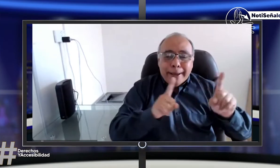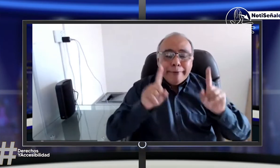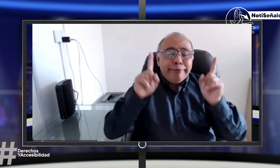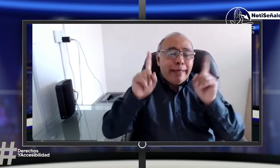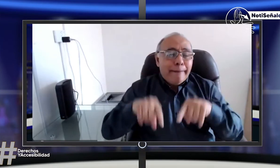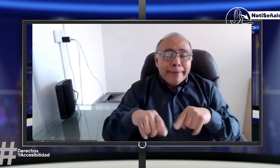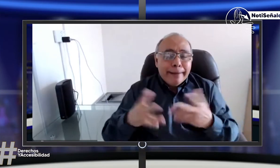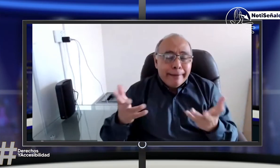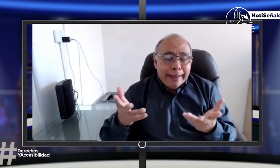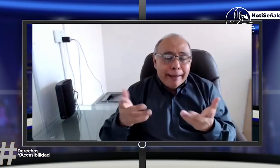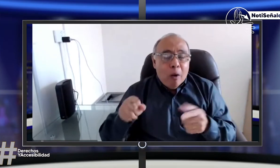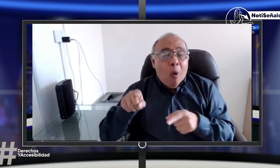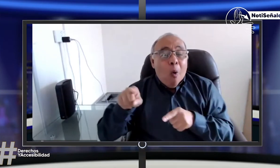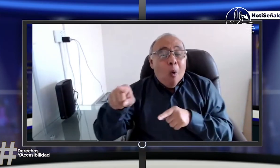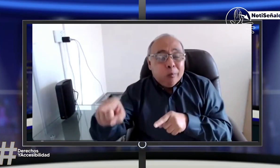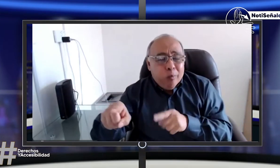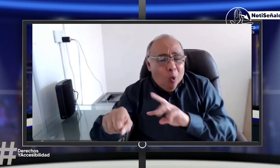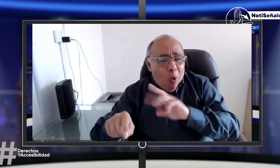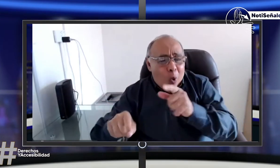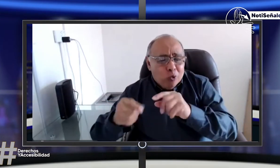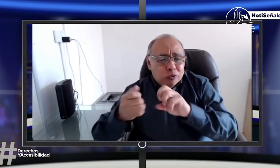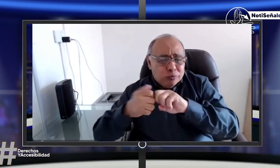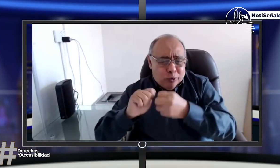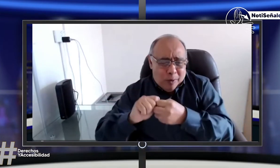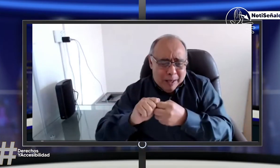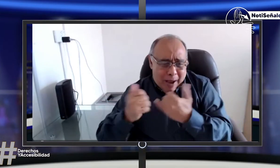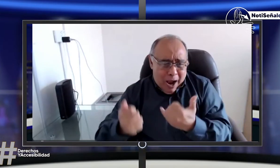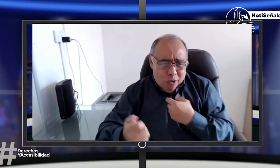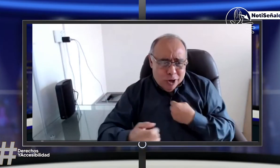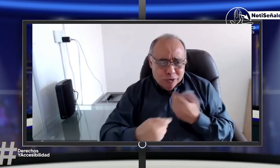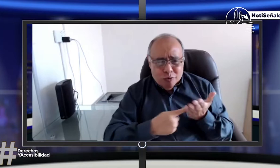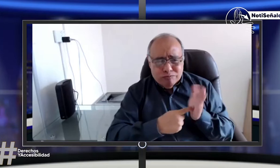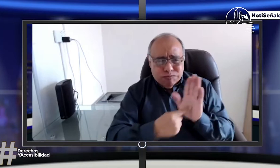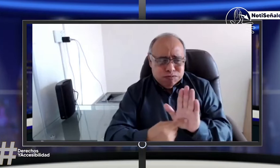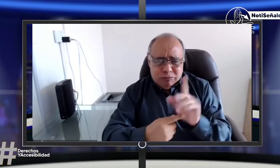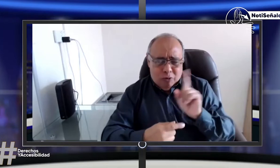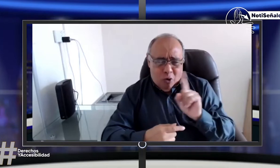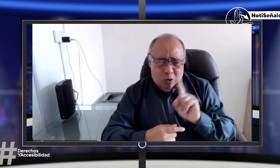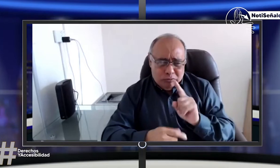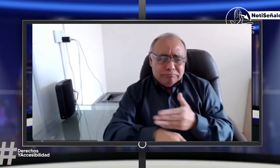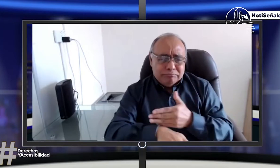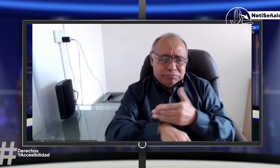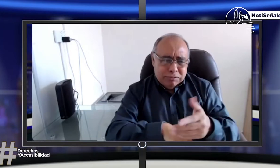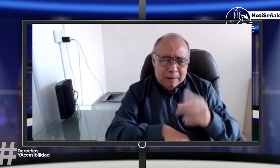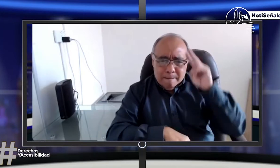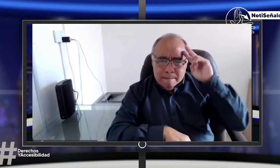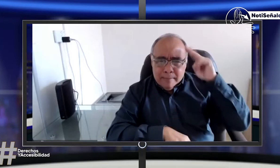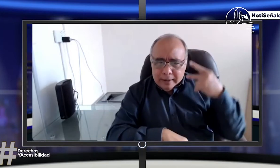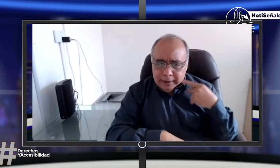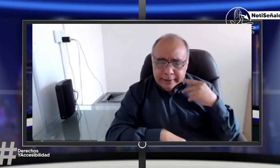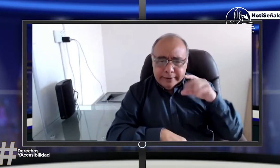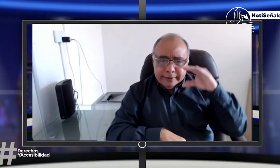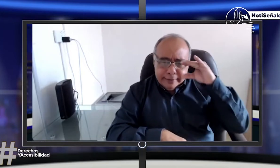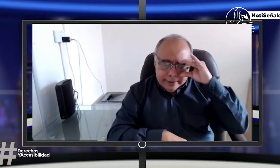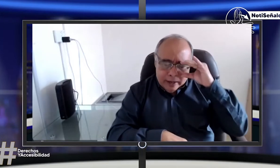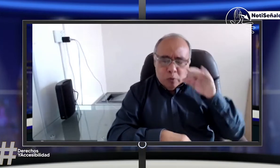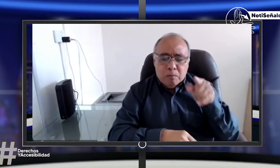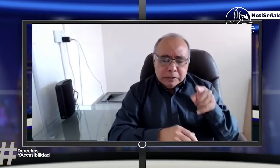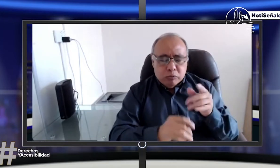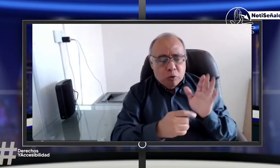de las personas sordas, hablándonos de esto, buscando una solución, y también hay otro problema del cual pues no